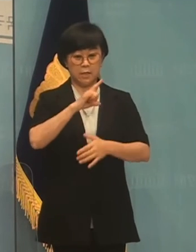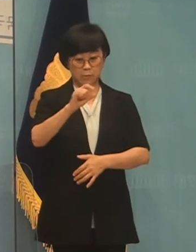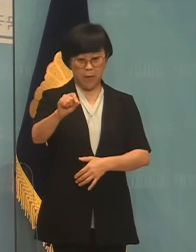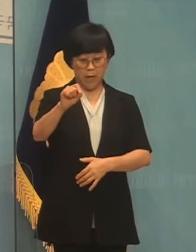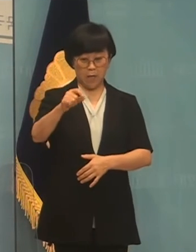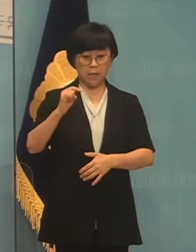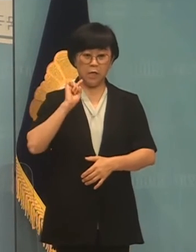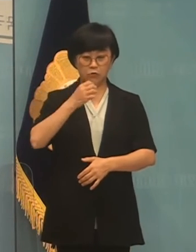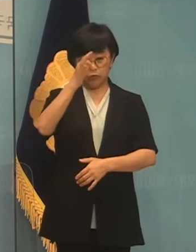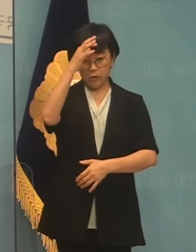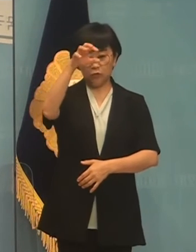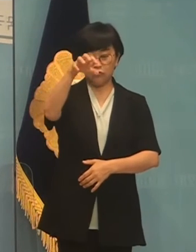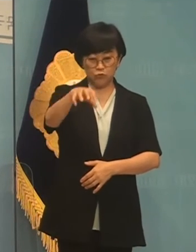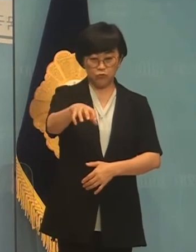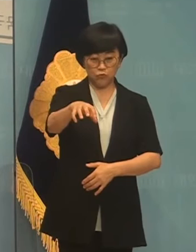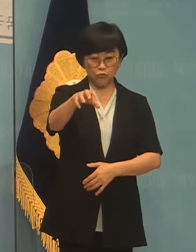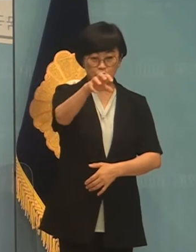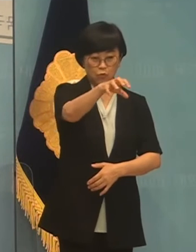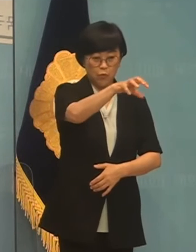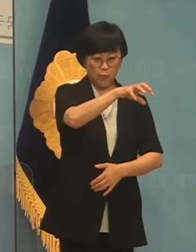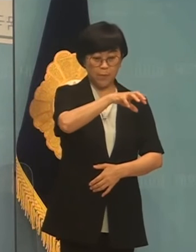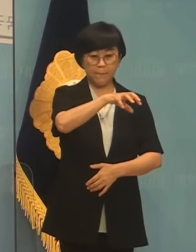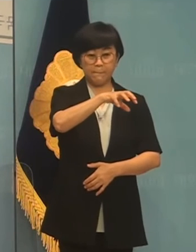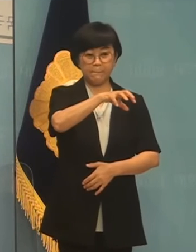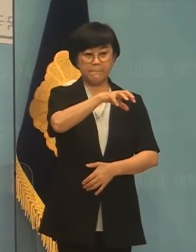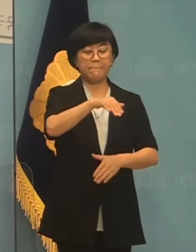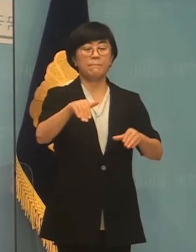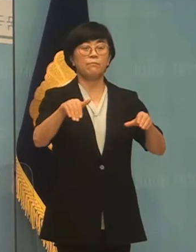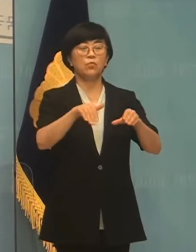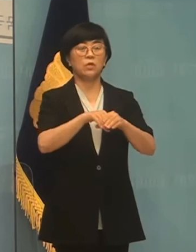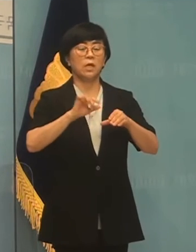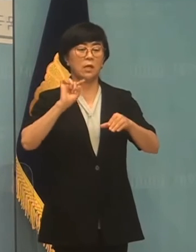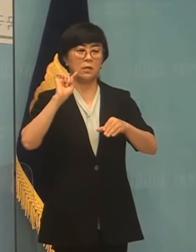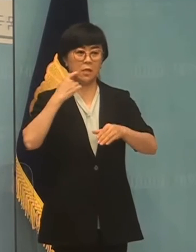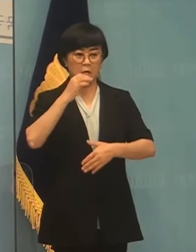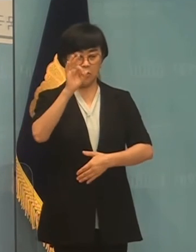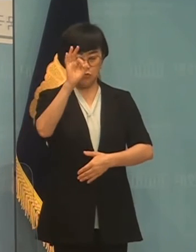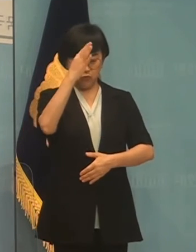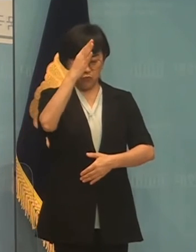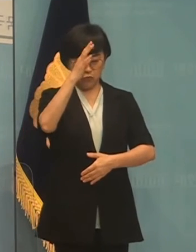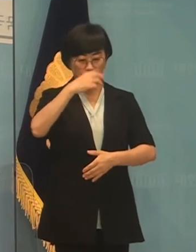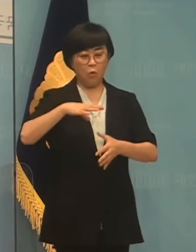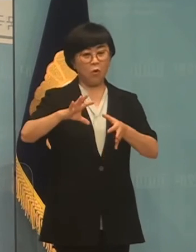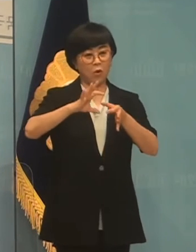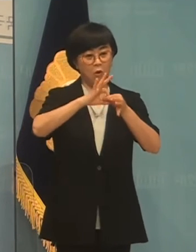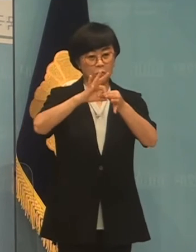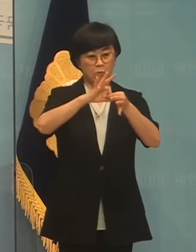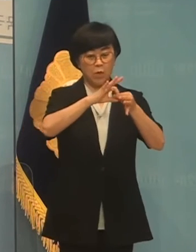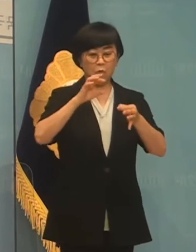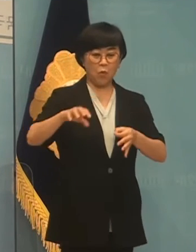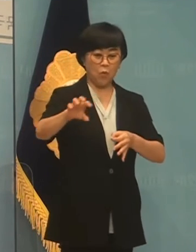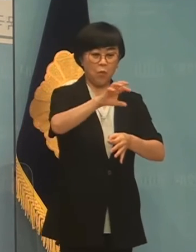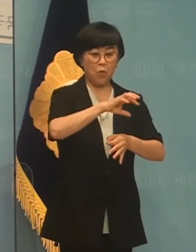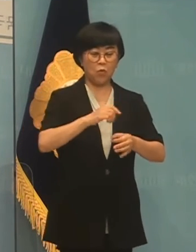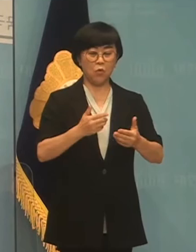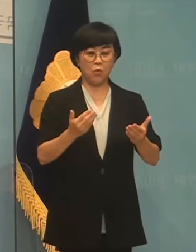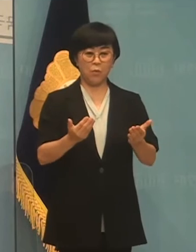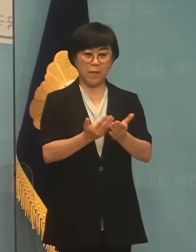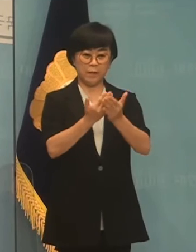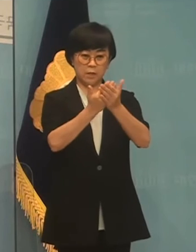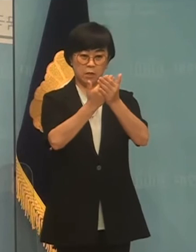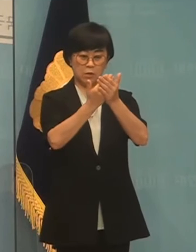두고 리오, 니스, 바로이든 문화예술 어떤 도시를 근역별로 육성위에서 지역